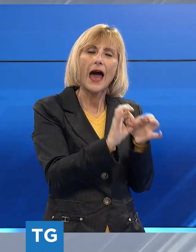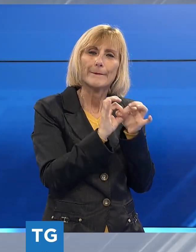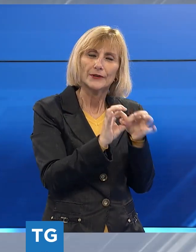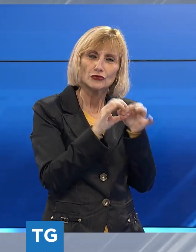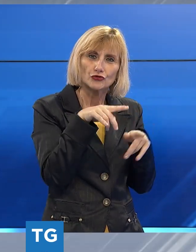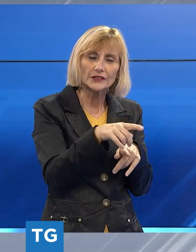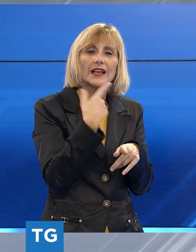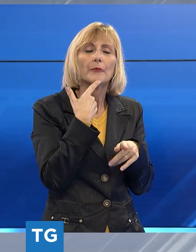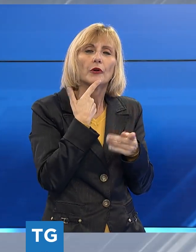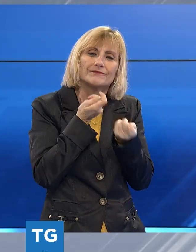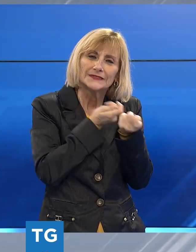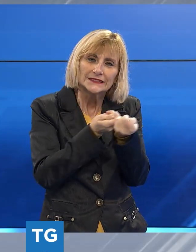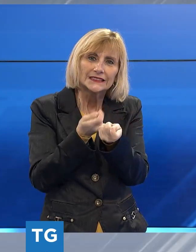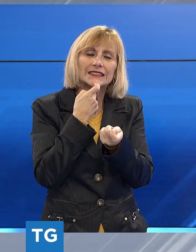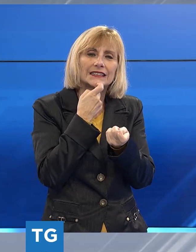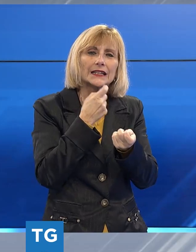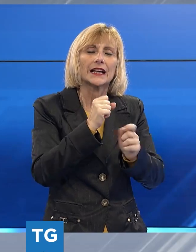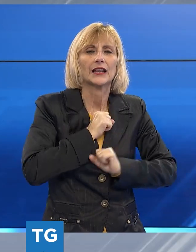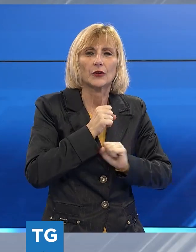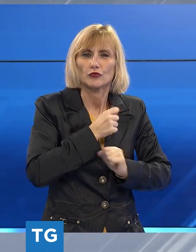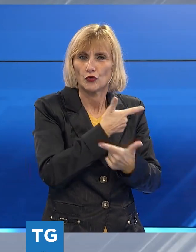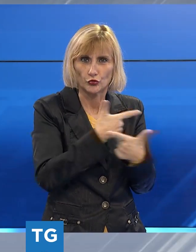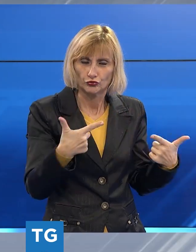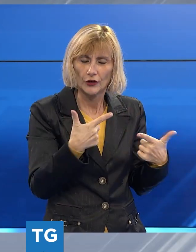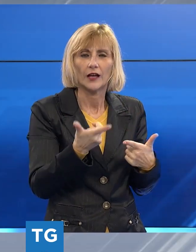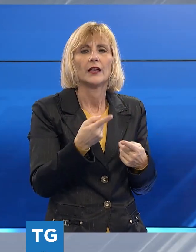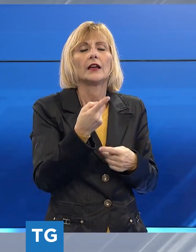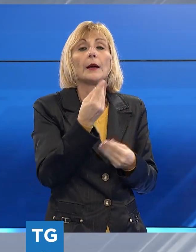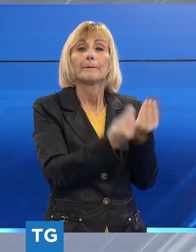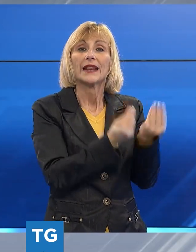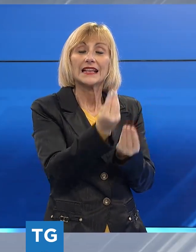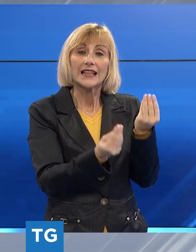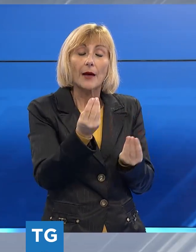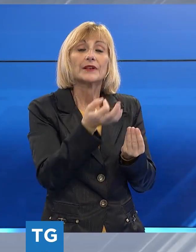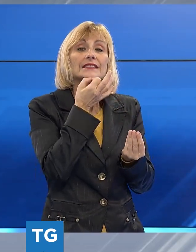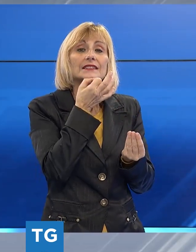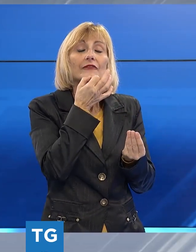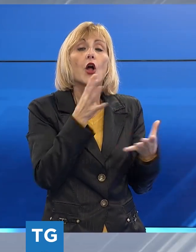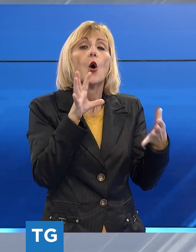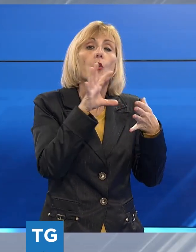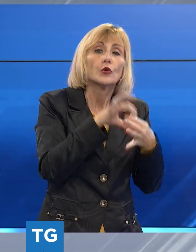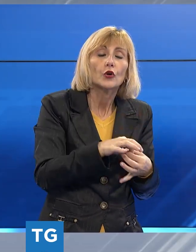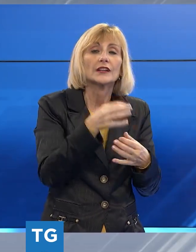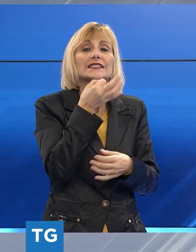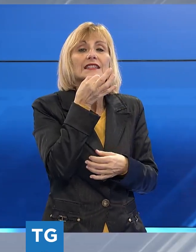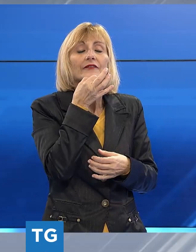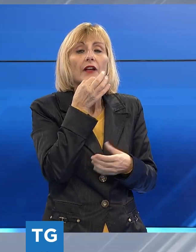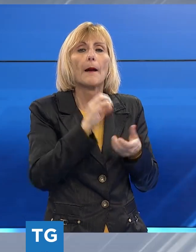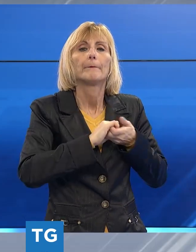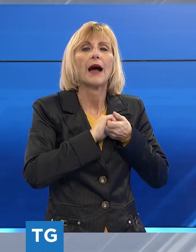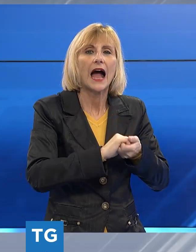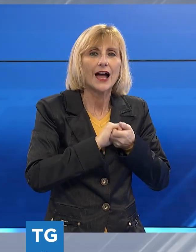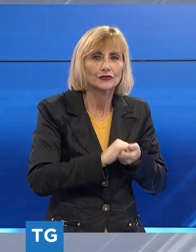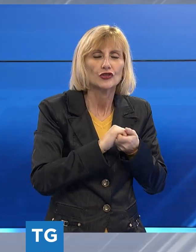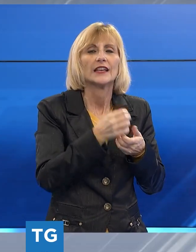alla nostra spiritualità, quindi il presepe è unione, presepe è pace, il presepe è aggregazione,